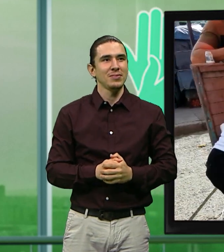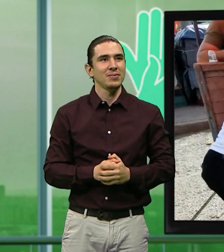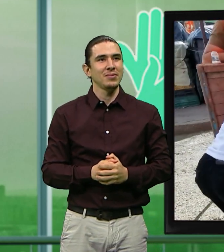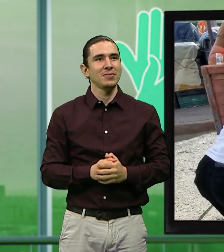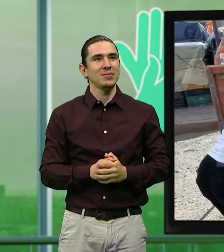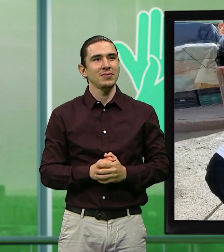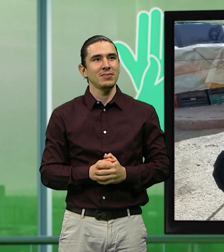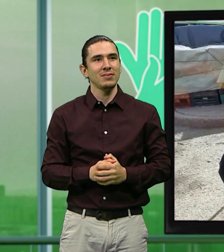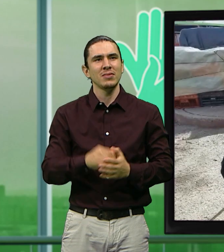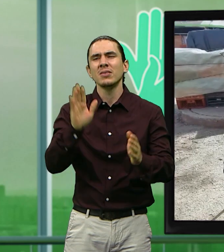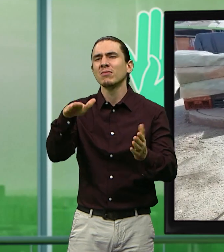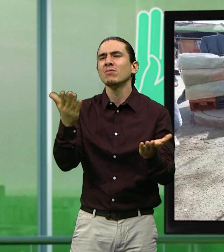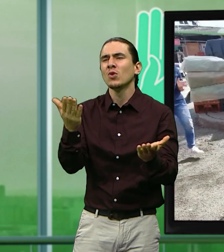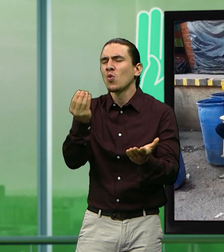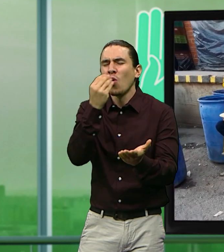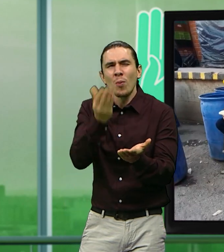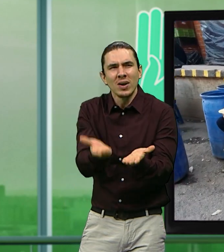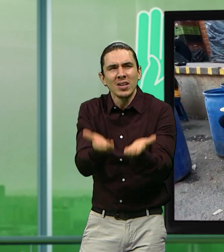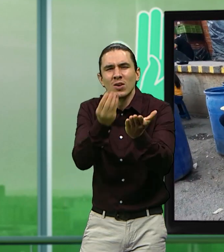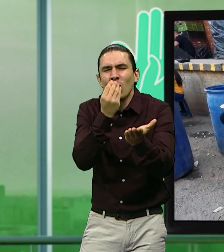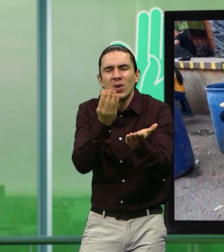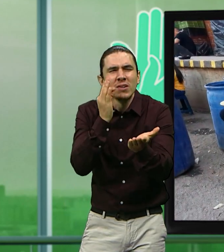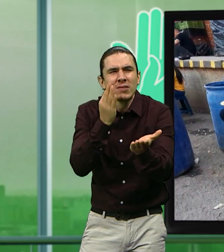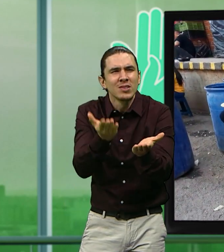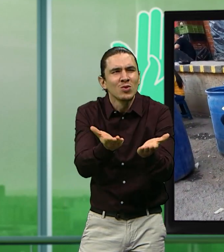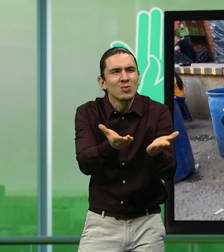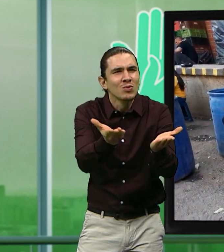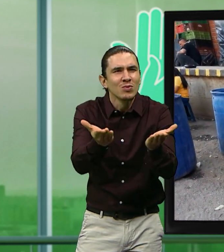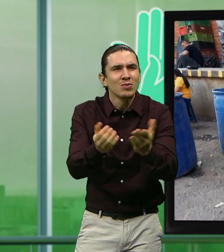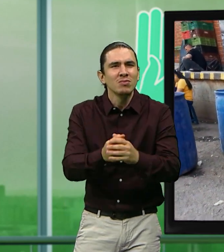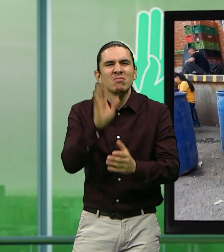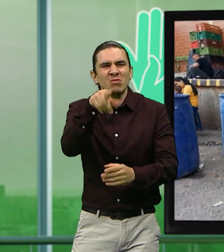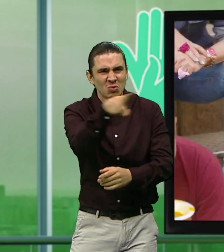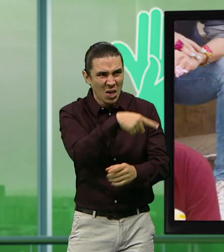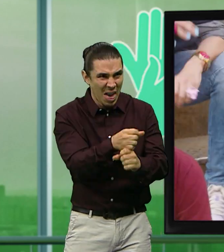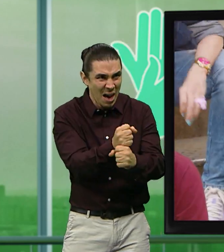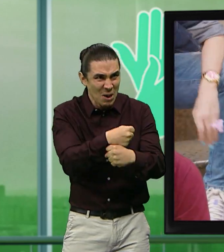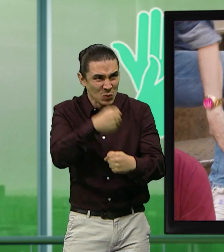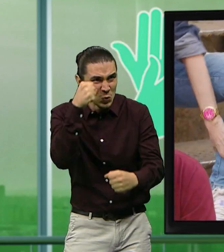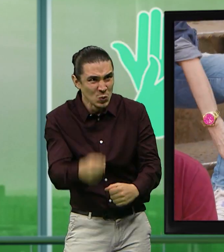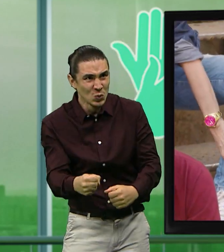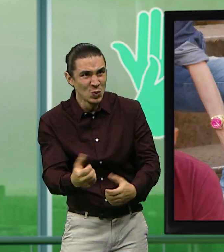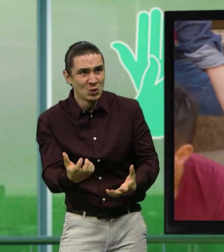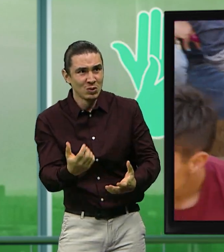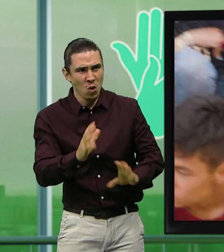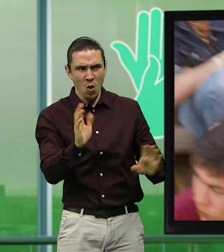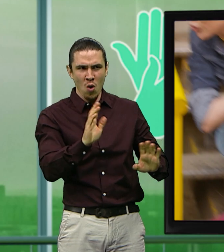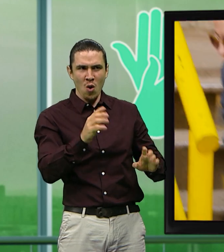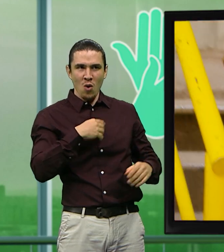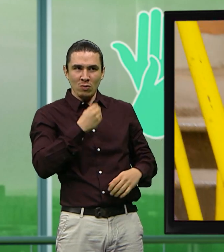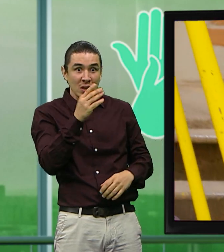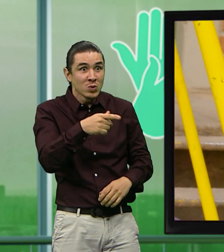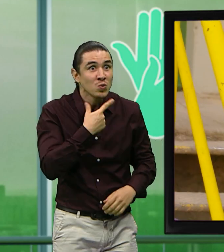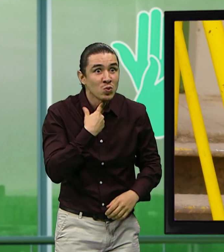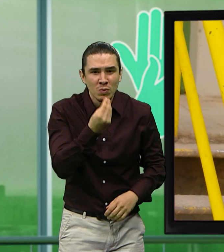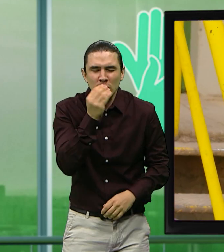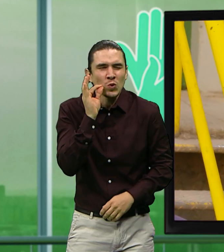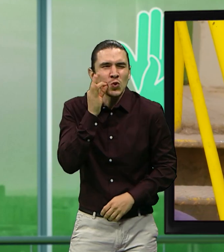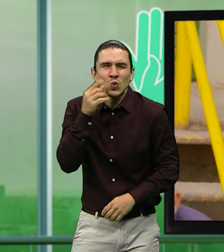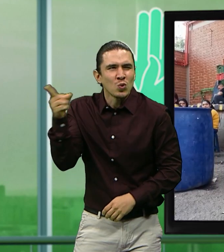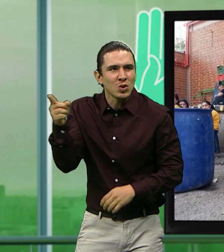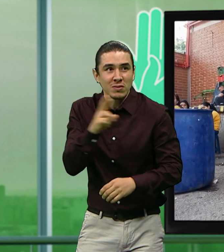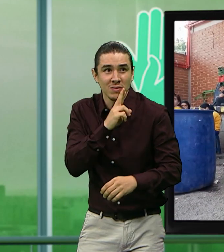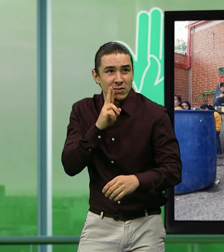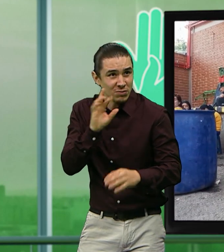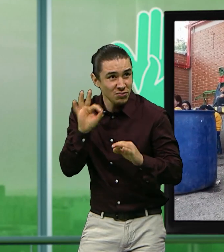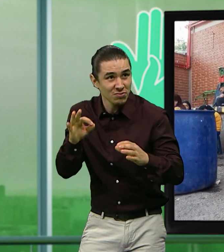¡Eh, mono, comete algo! Estás como con hambre. Vean muchachos, porque es que les gustan tanto las churris.